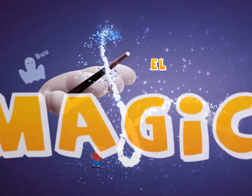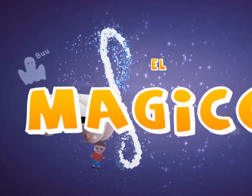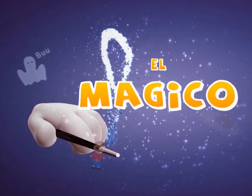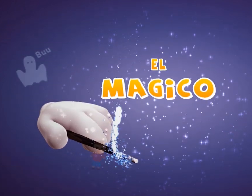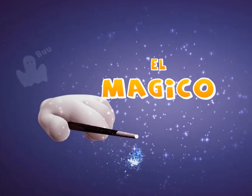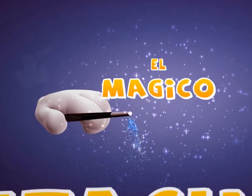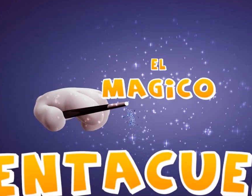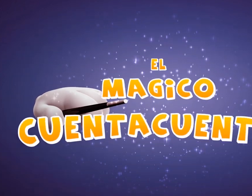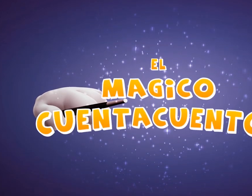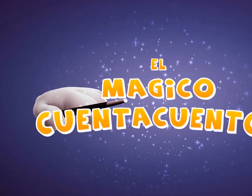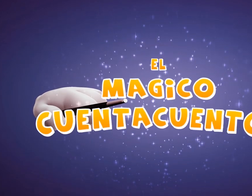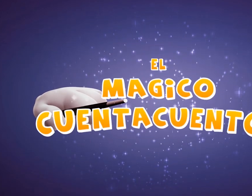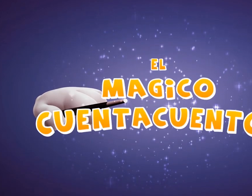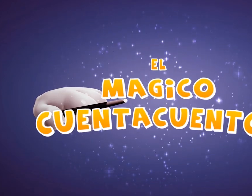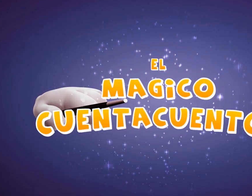El Mágico Cuentacuentos